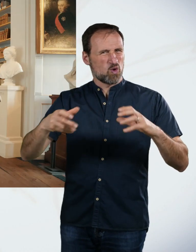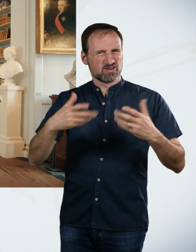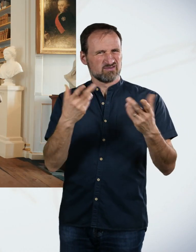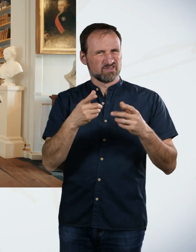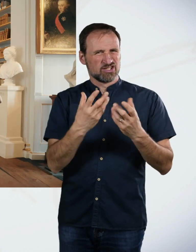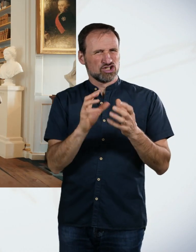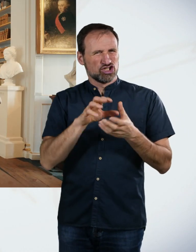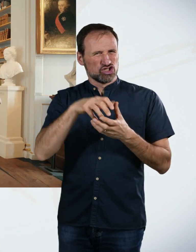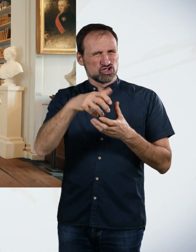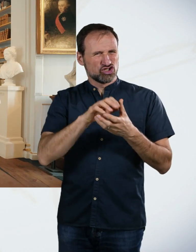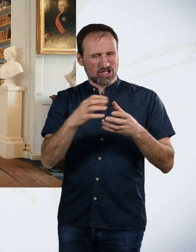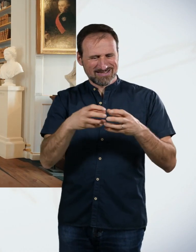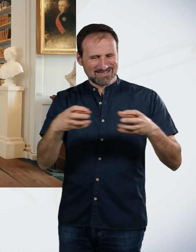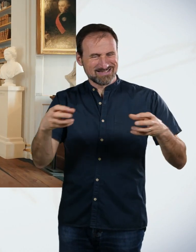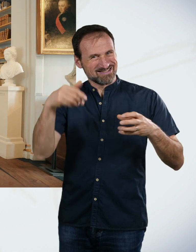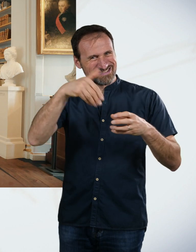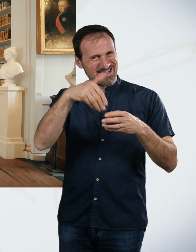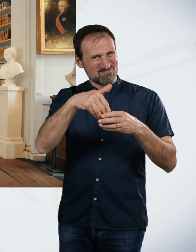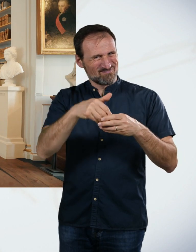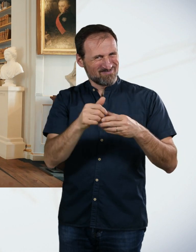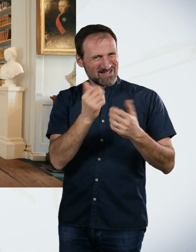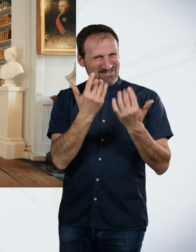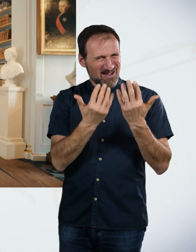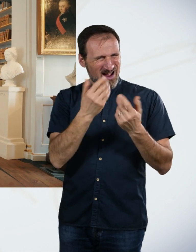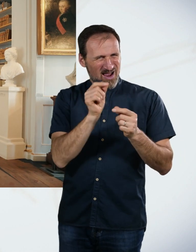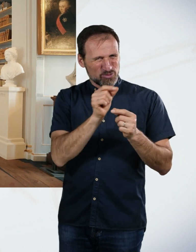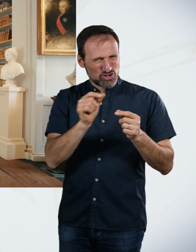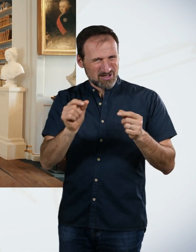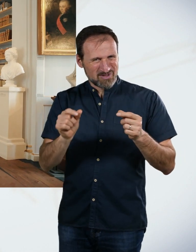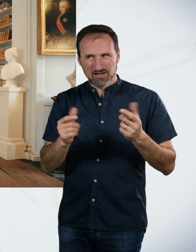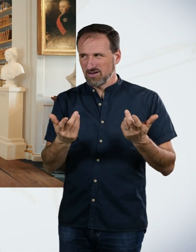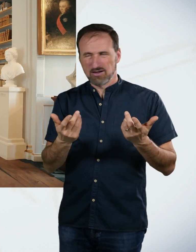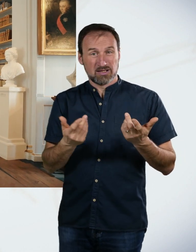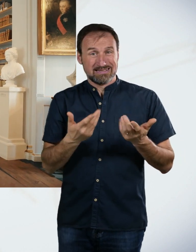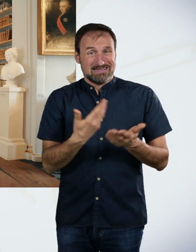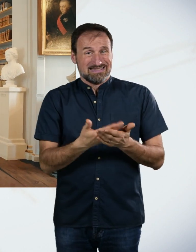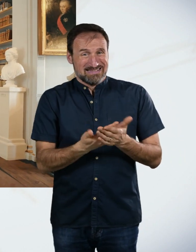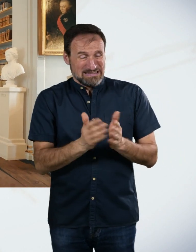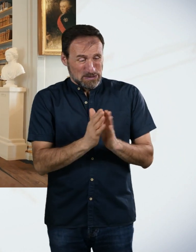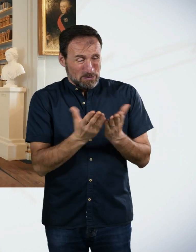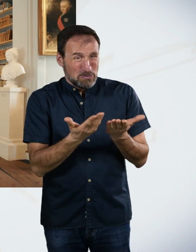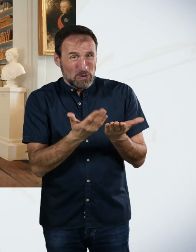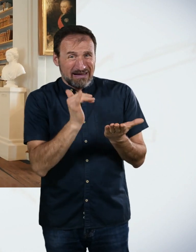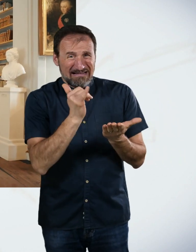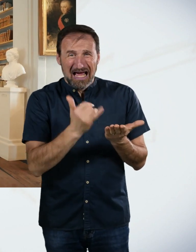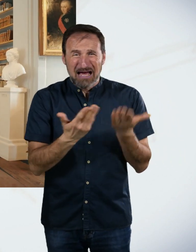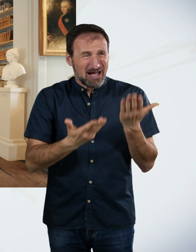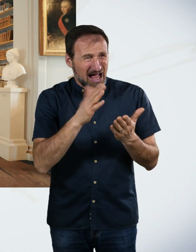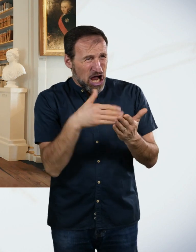Buchstaben. Also das ist unser besagtes Buch. Genau. Aber wir verstehen die Aufgabe noch nicht. Vielleicht können Sie uns da ein bisschen weiter eben. Ich muss auch mal